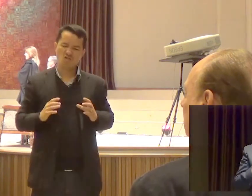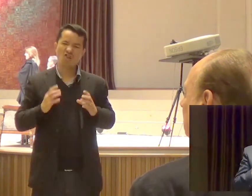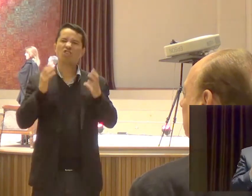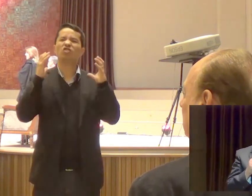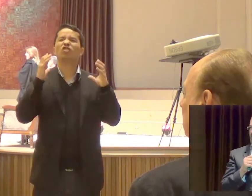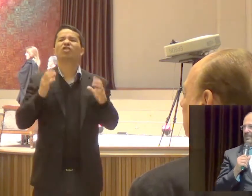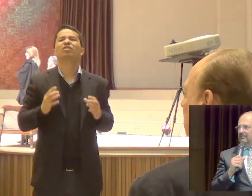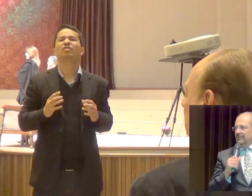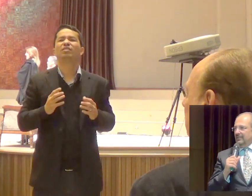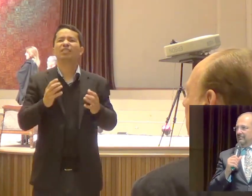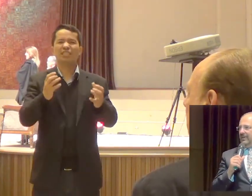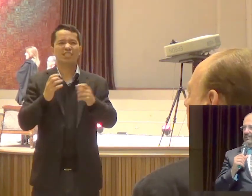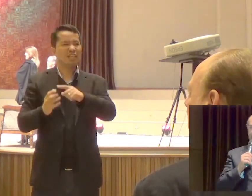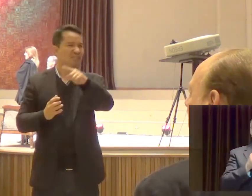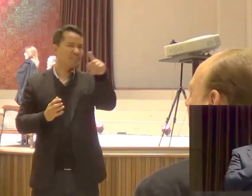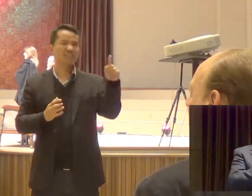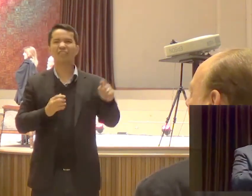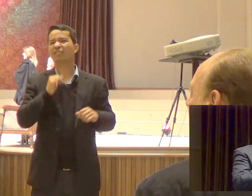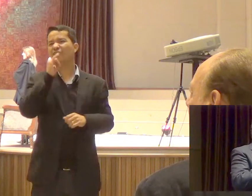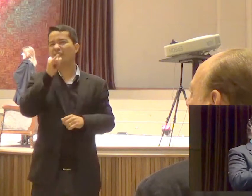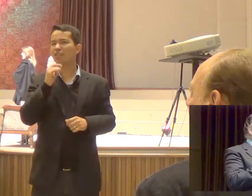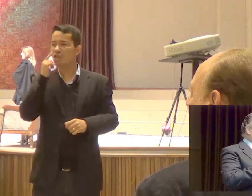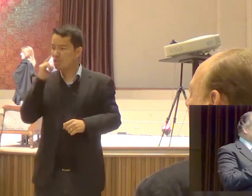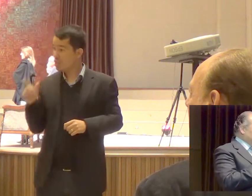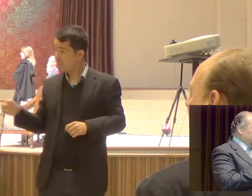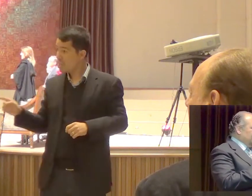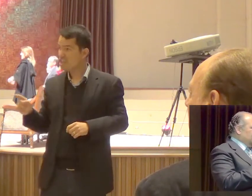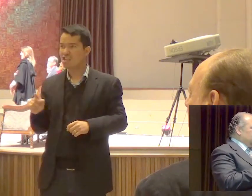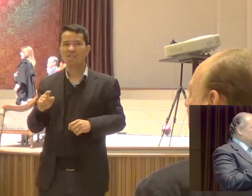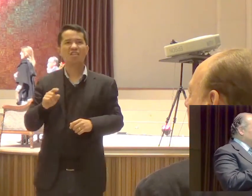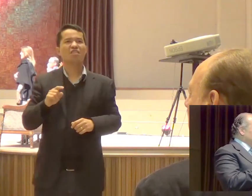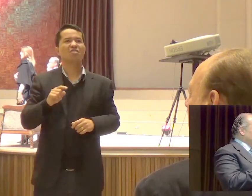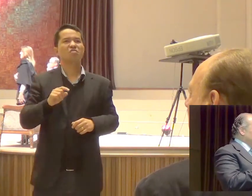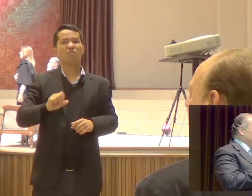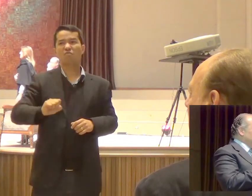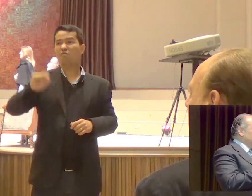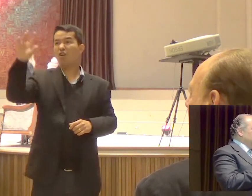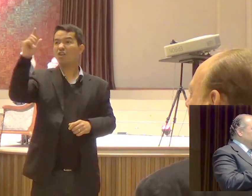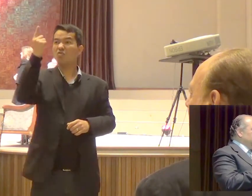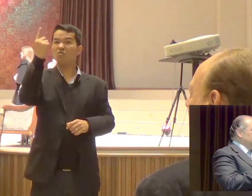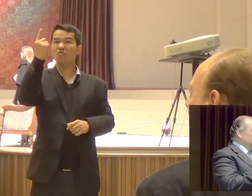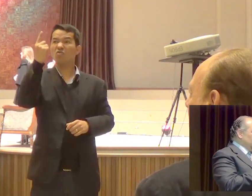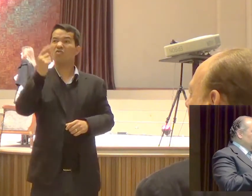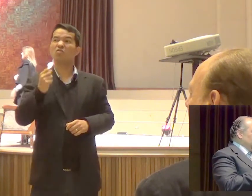sejam Homens que digam Bem Saiu um Levanta três Sim ou não